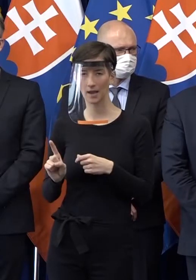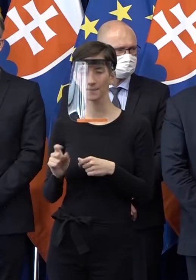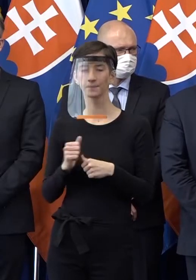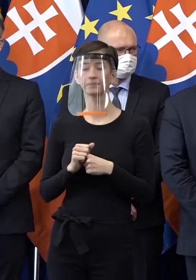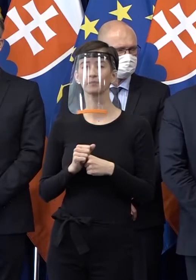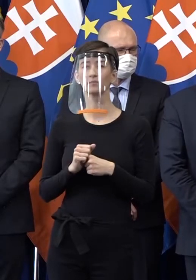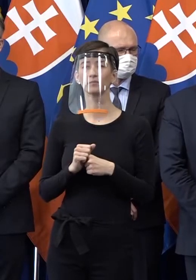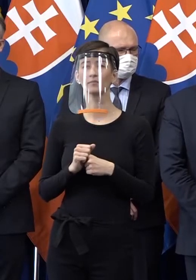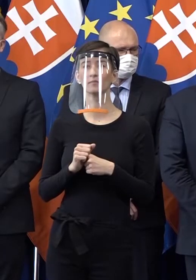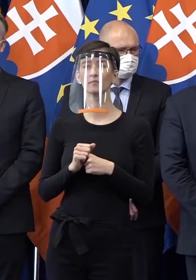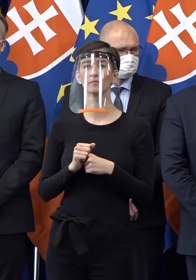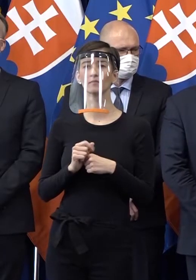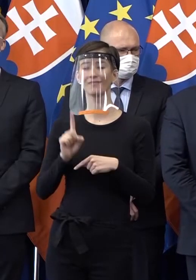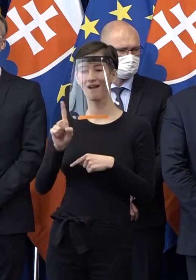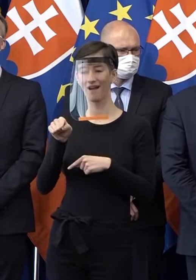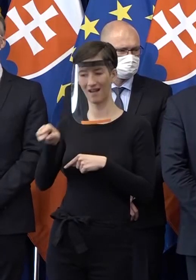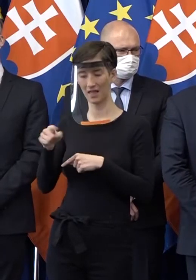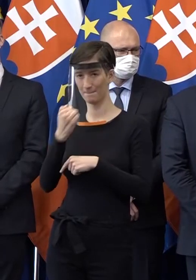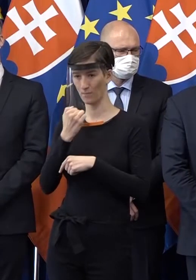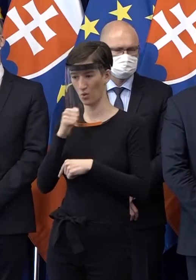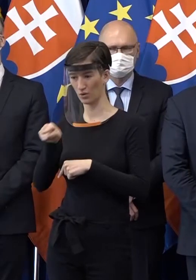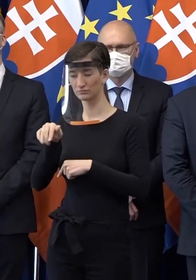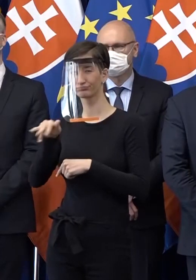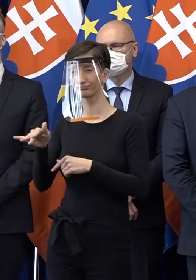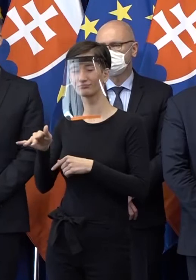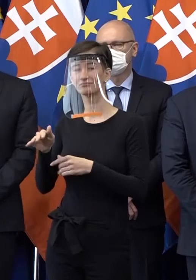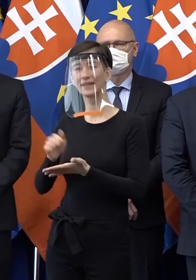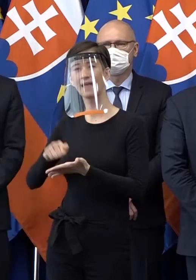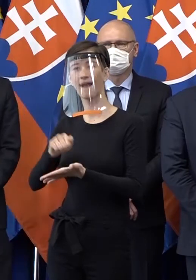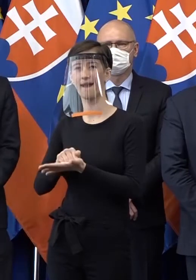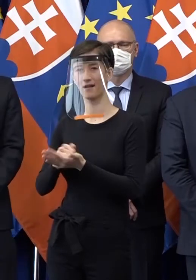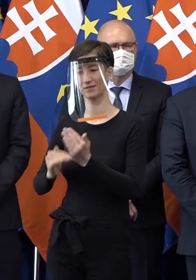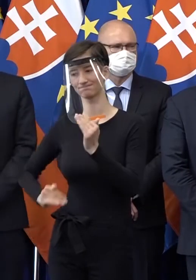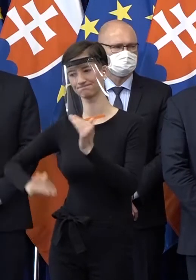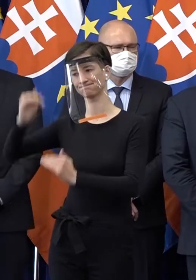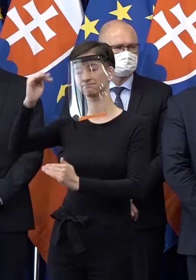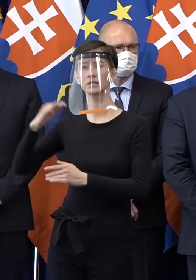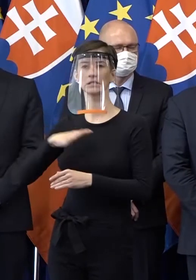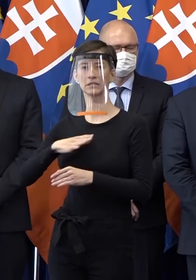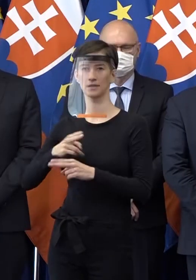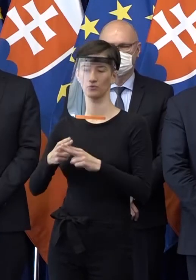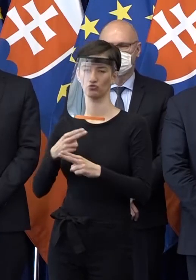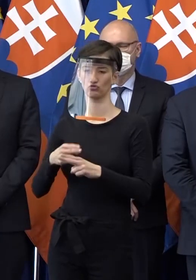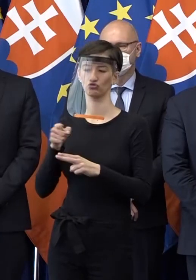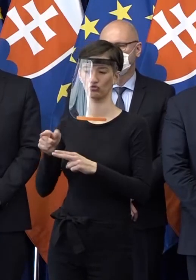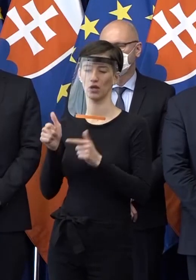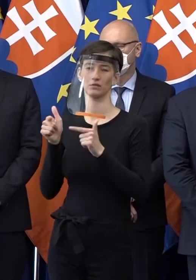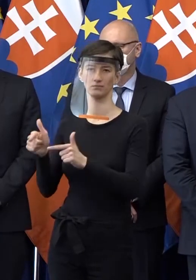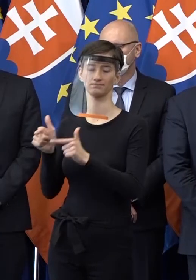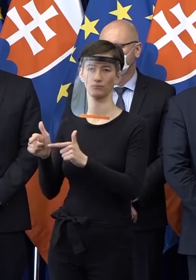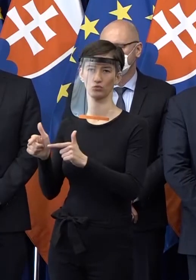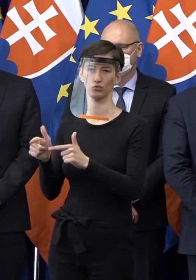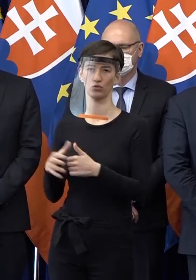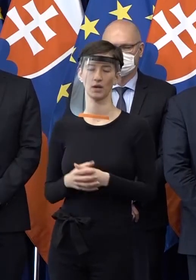ktoré ale spôsobujú výrazný náraz nákladov, aby tento výrazný náraz nákladov bol kompenzovaný. Zhruba ide o tento objem